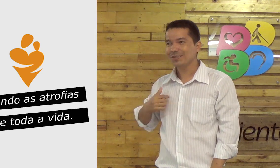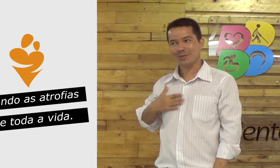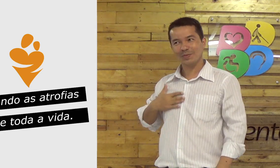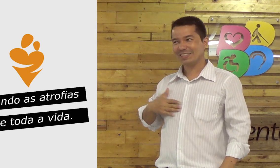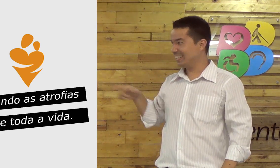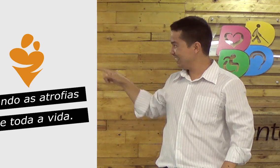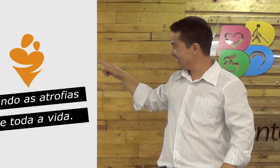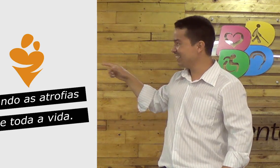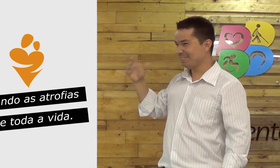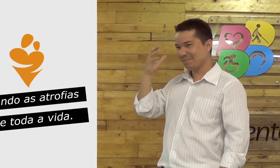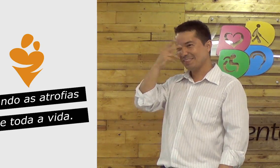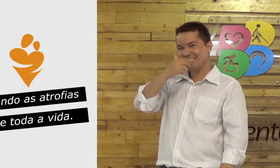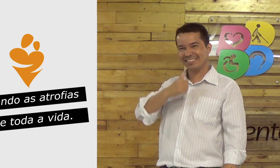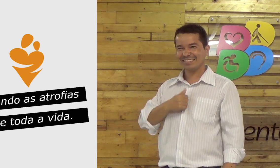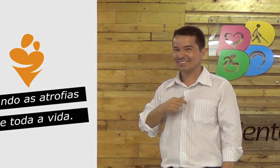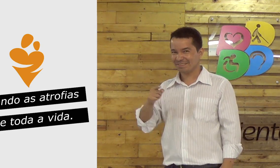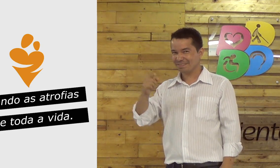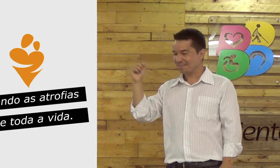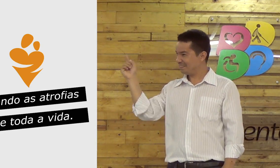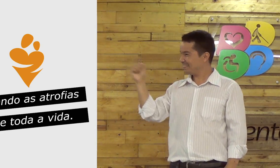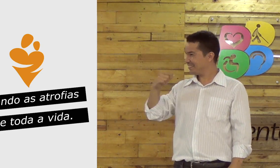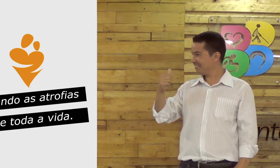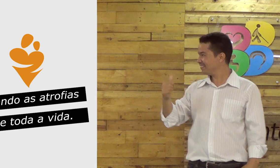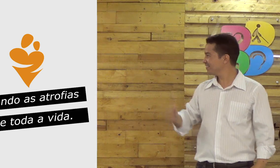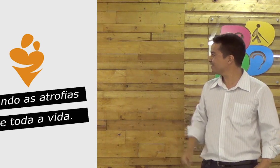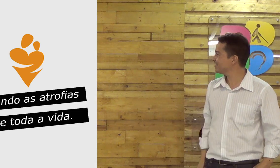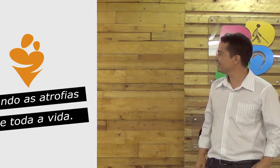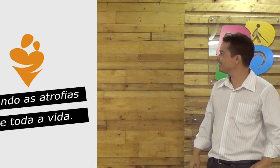um coração. Lembra muito, né, que bonito? Pode passar.